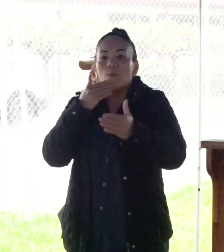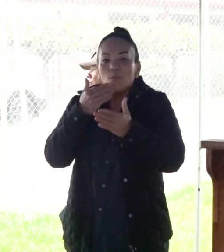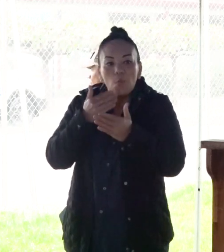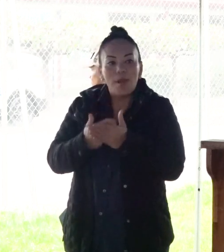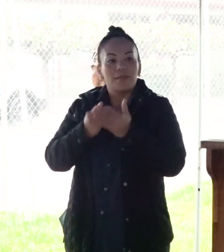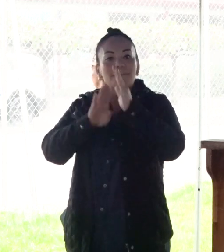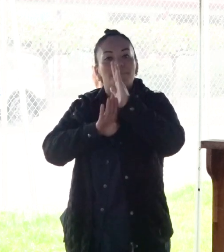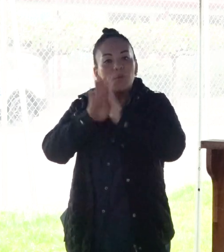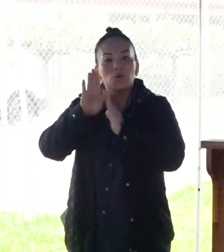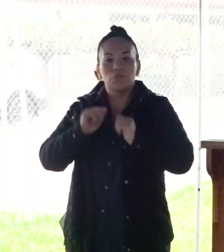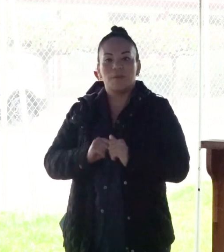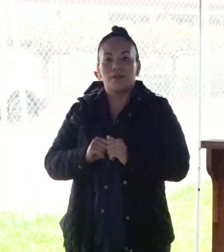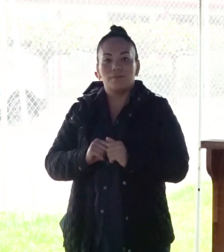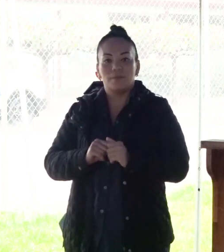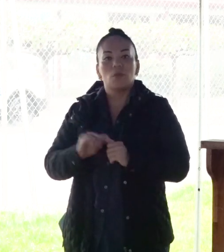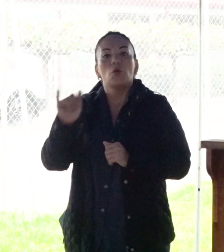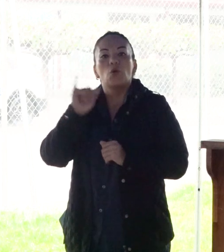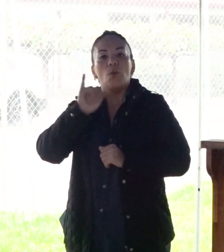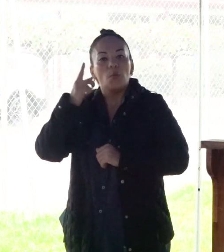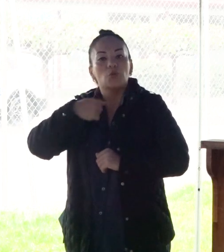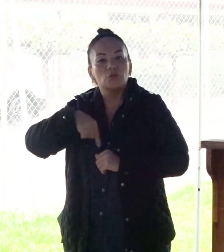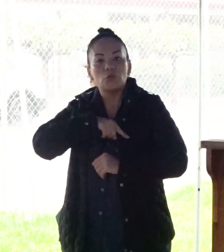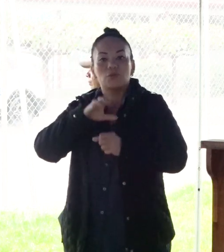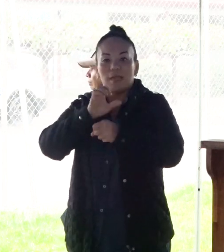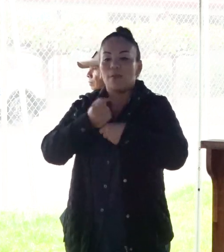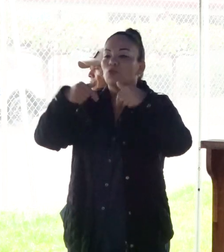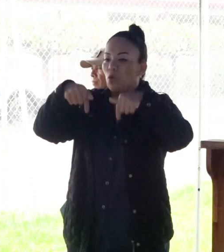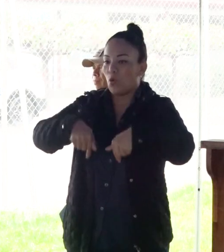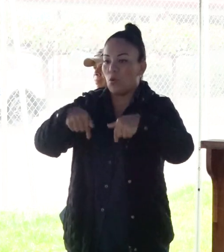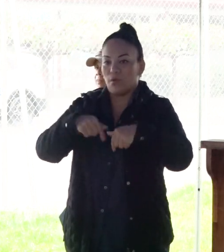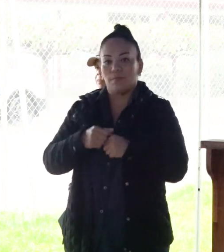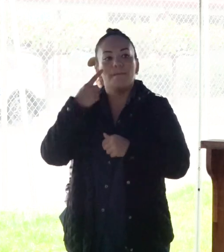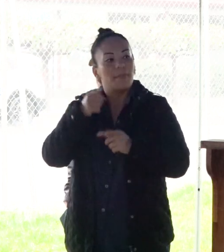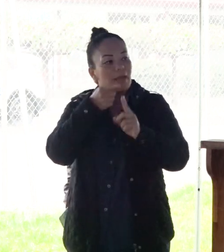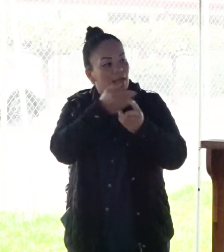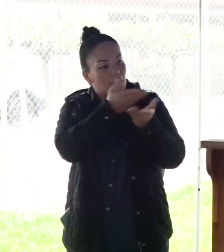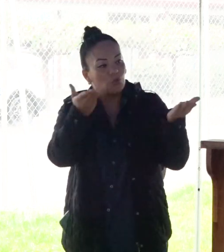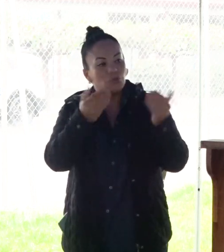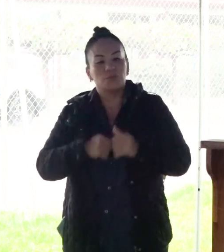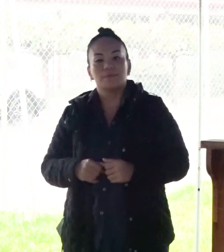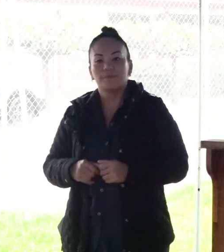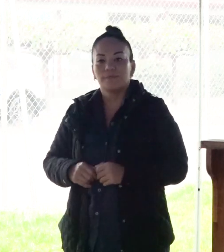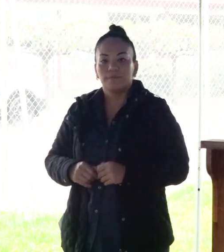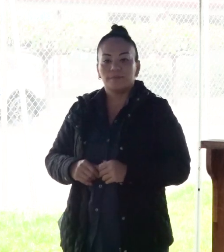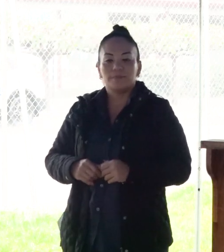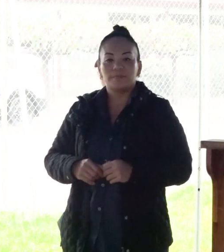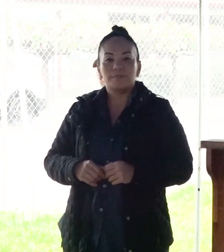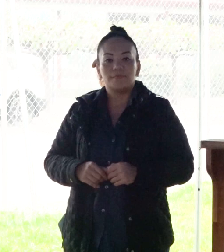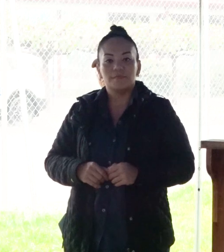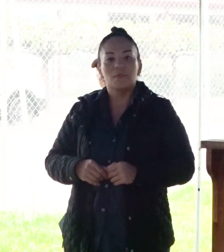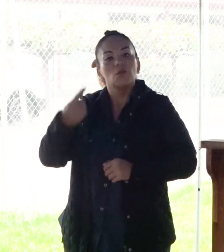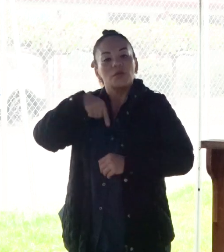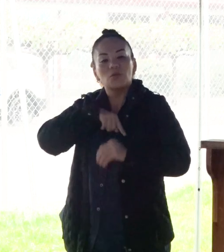próspera como lo que nosotros hagamos hoy por ellos. Lo que les